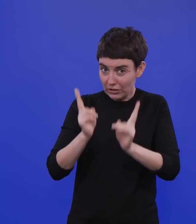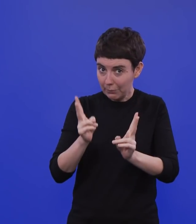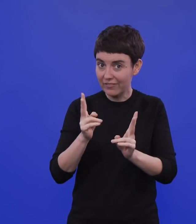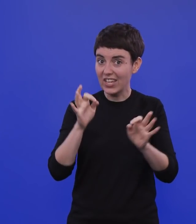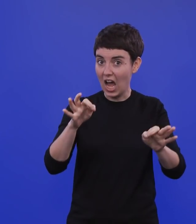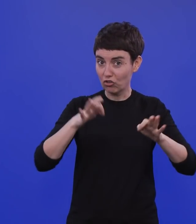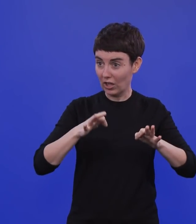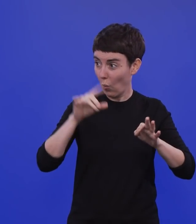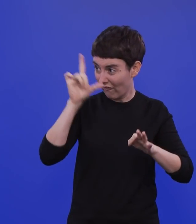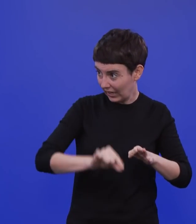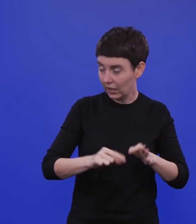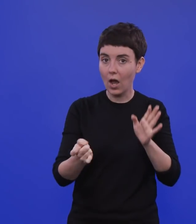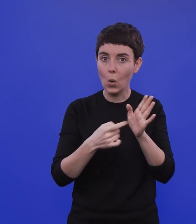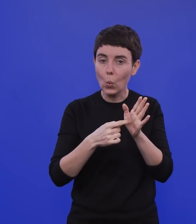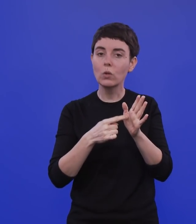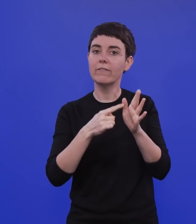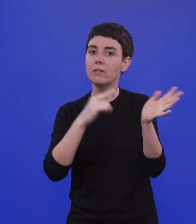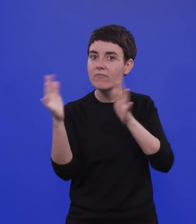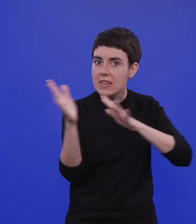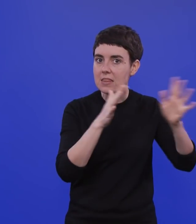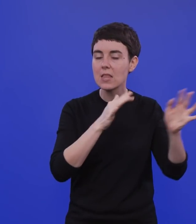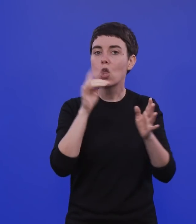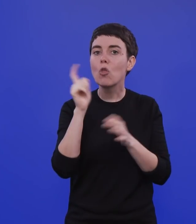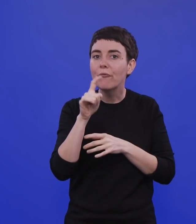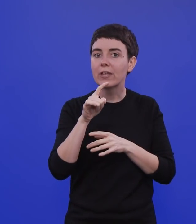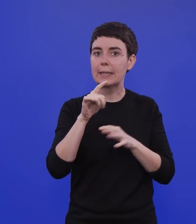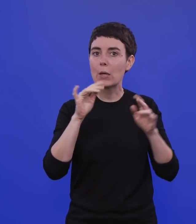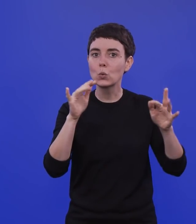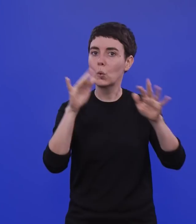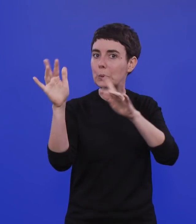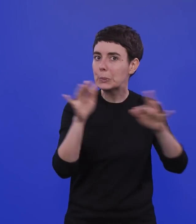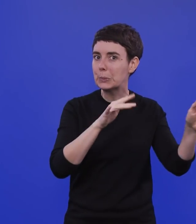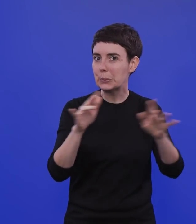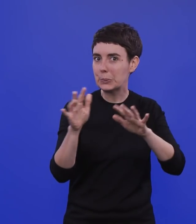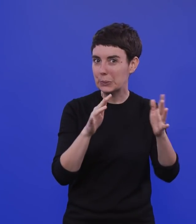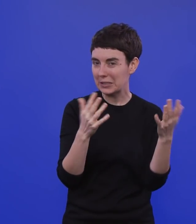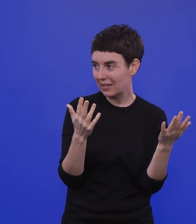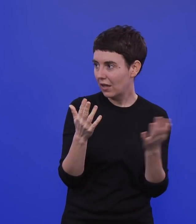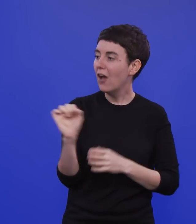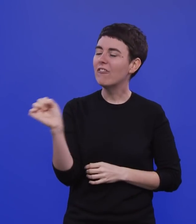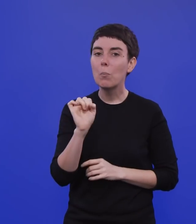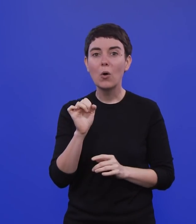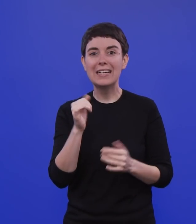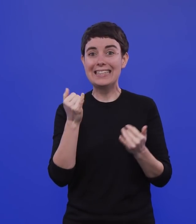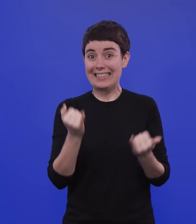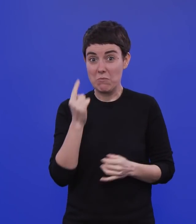schnell, die Ansteckungsgefahr sinkt. Nun ist es aber kalt. Das sind Temperaturen, die das Virus mag. Und wir haben eine immer noch ziemlich hohe